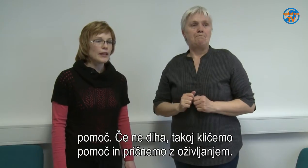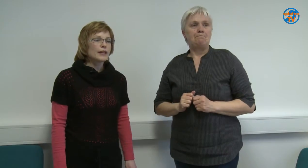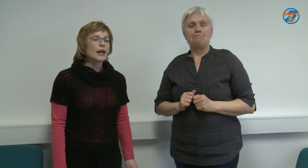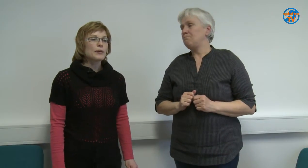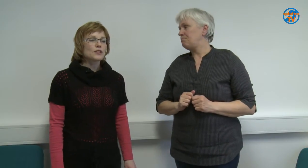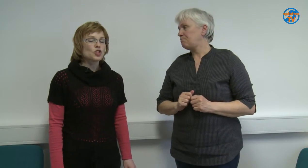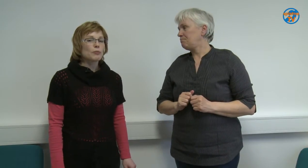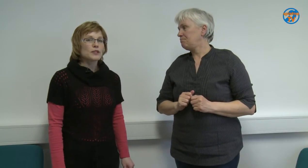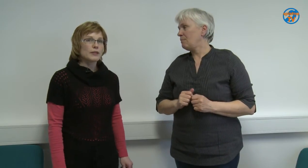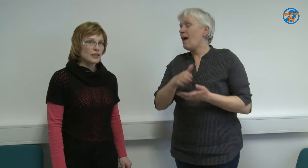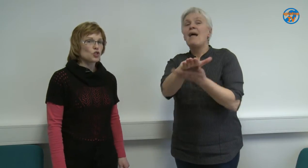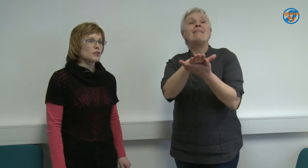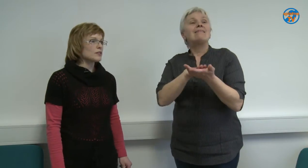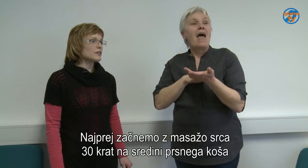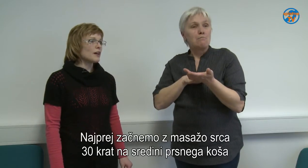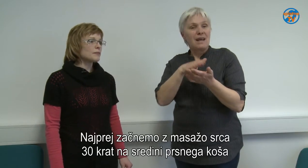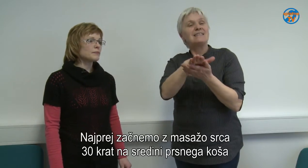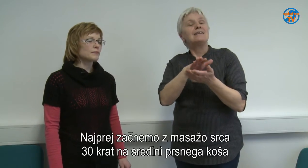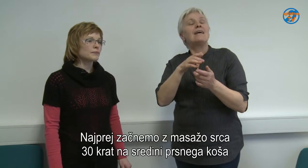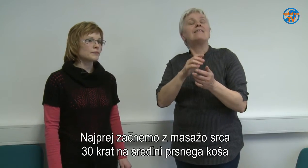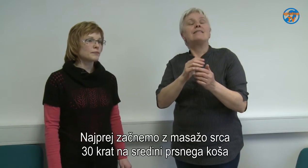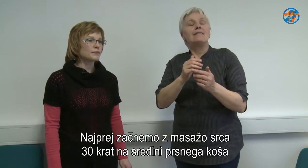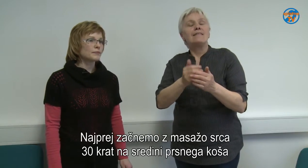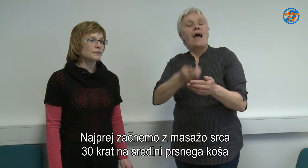Najprej začnemo z masažo srca.